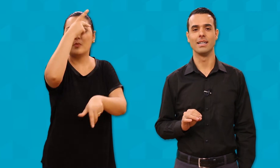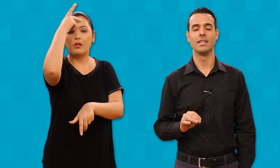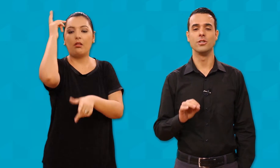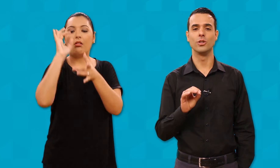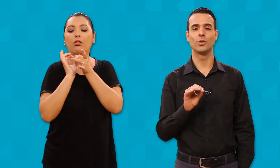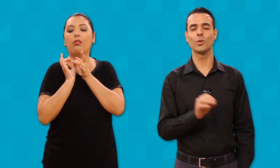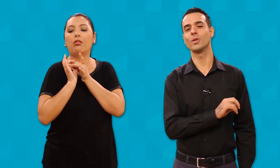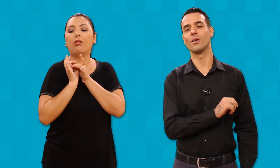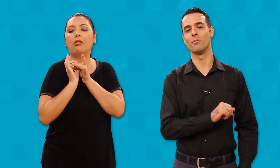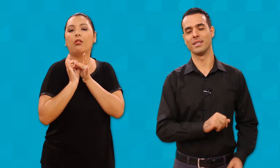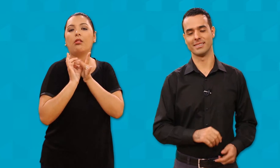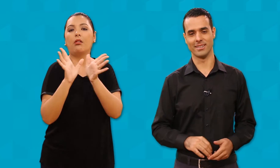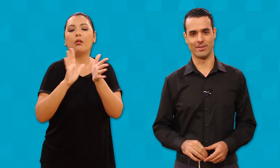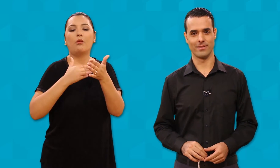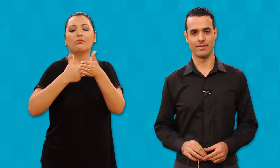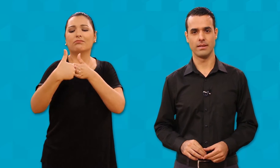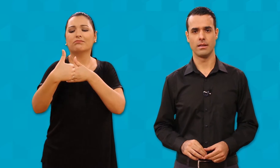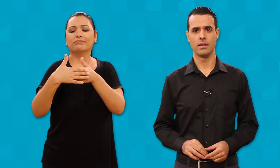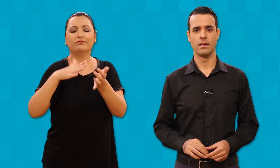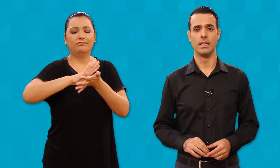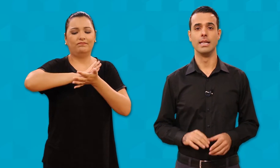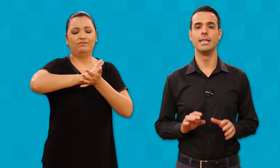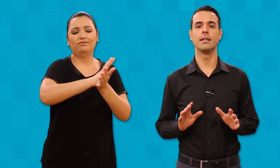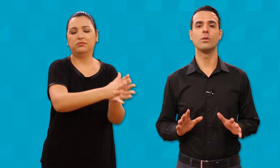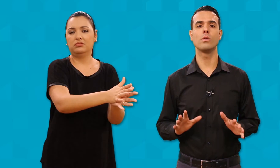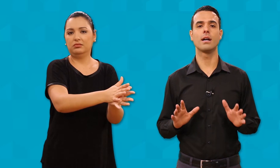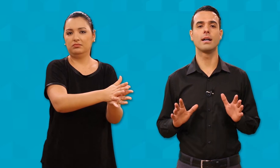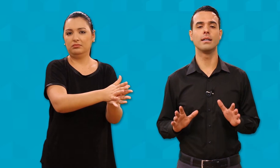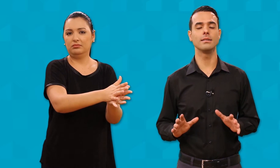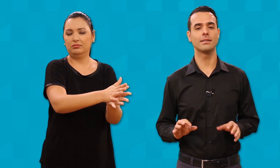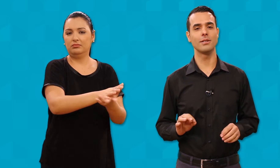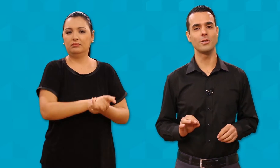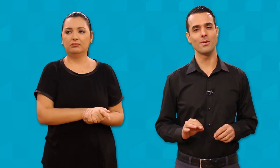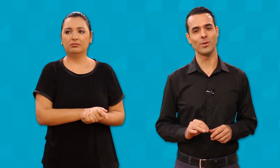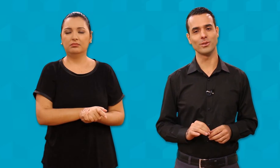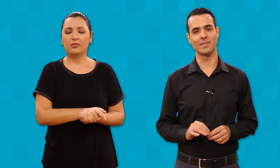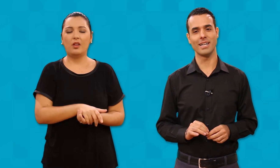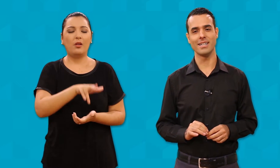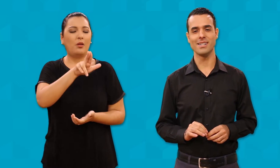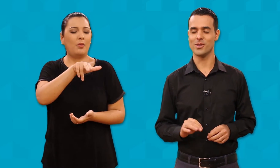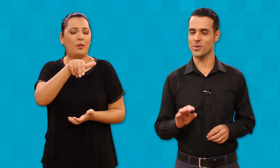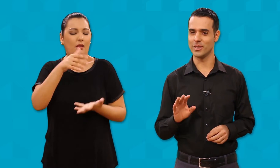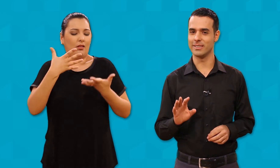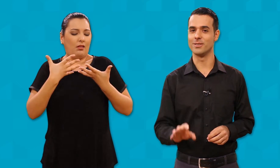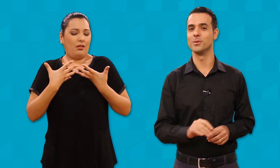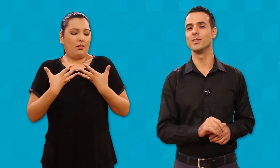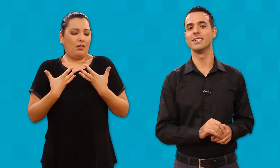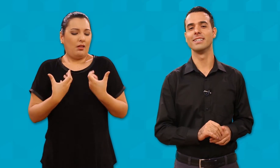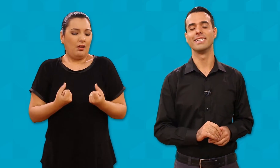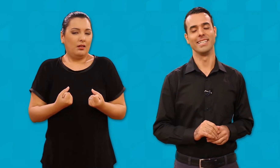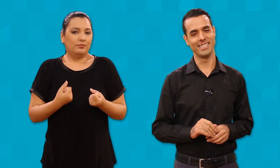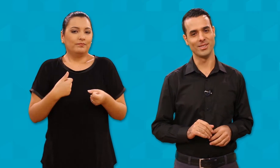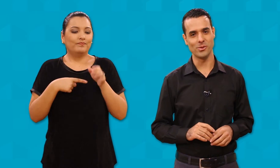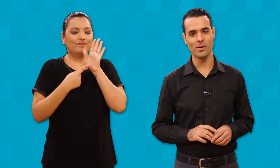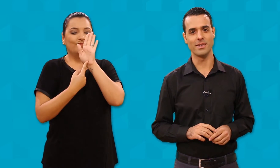de toda a opressão. Não cansa de demonstrar sua ternura e sua